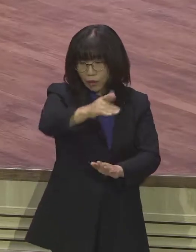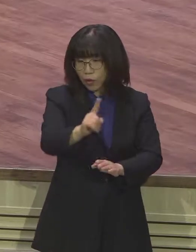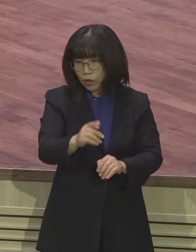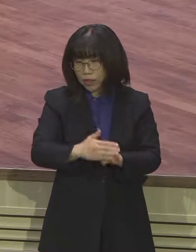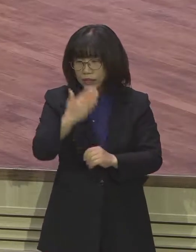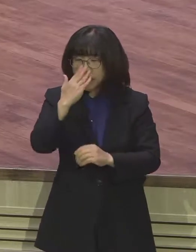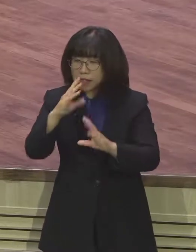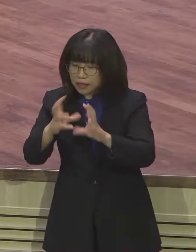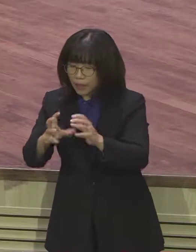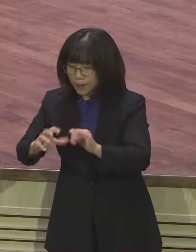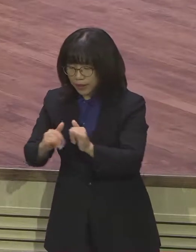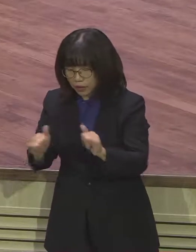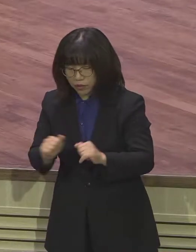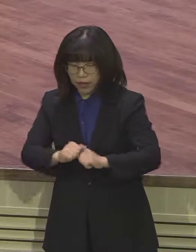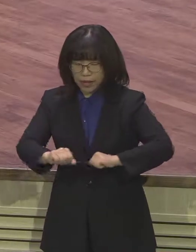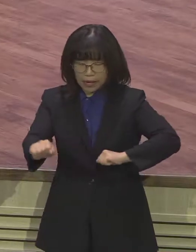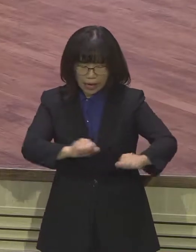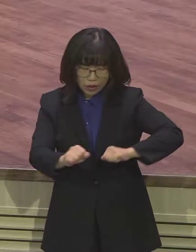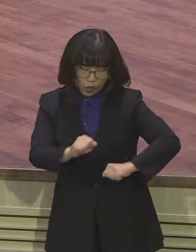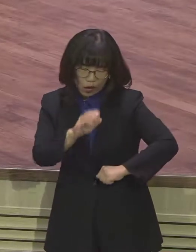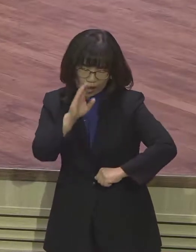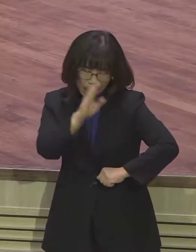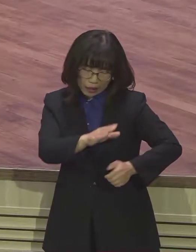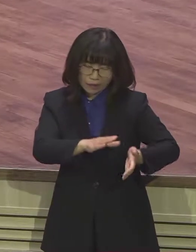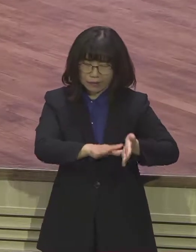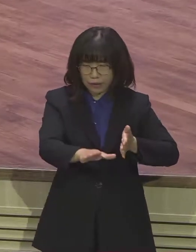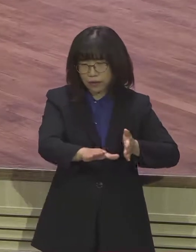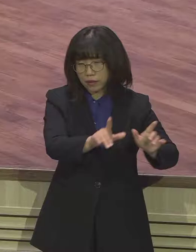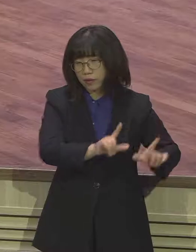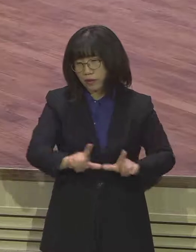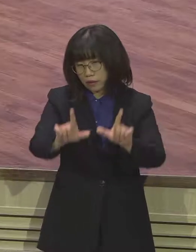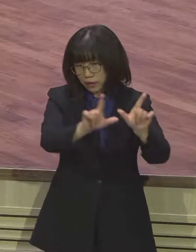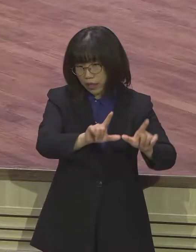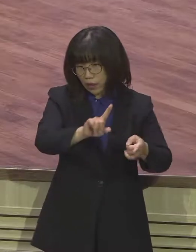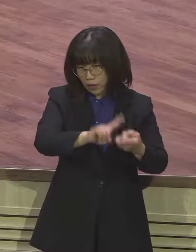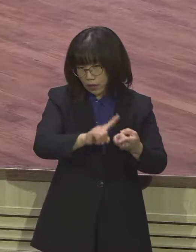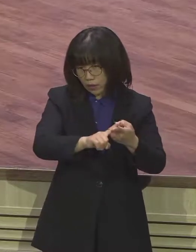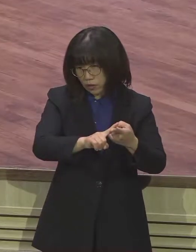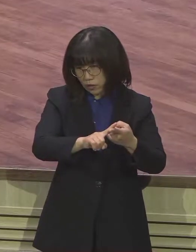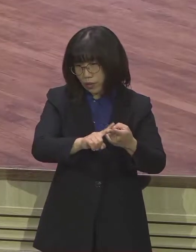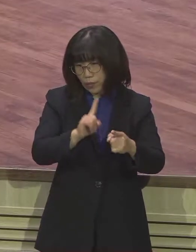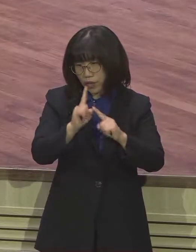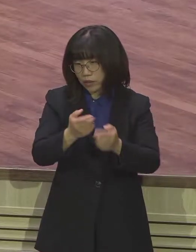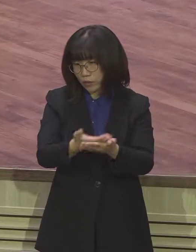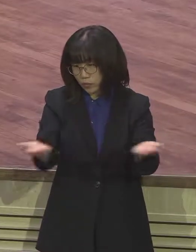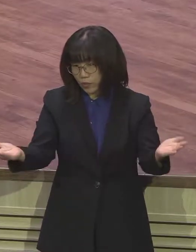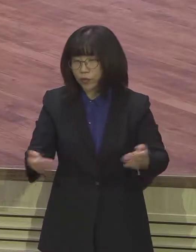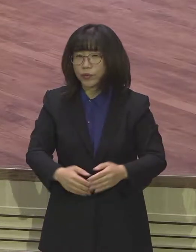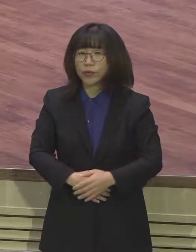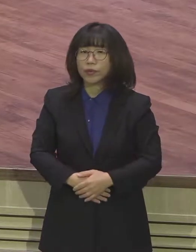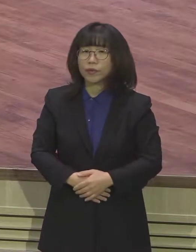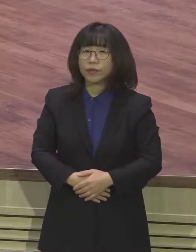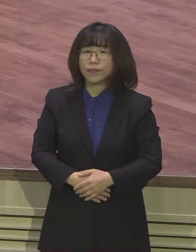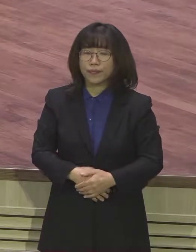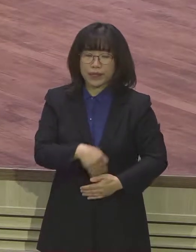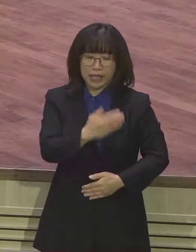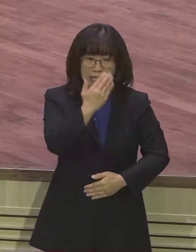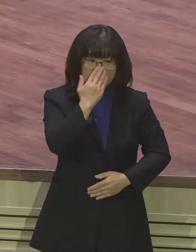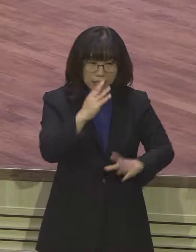그들이 행해왔던 그들의 인생 그들의 삶과 그들의 신앙을 의미하는 것입니다. 그만큼 그들의 영적인 상태가 지금